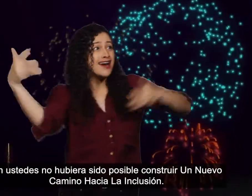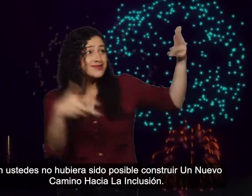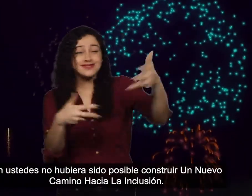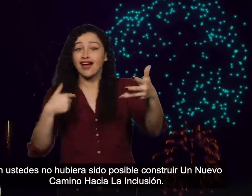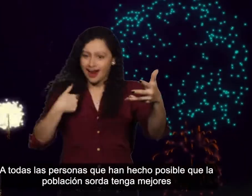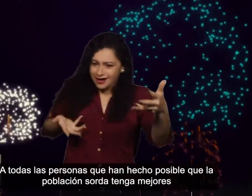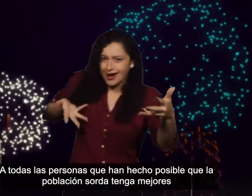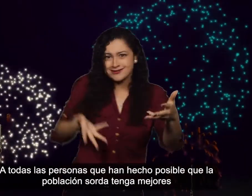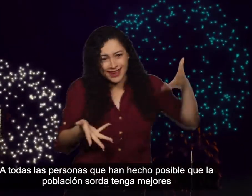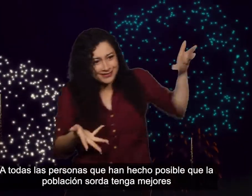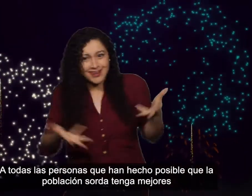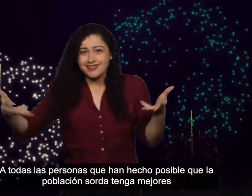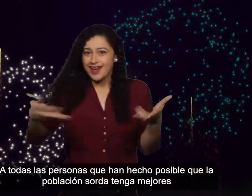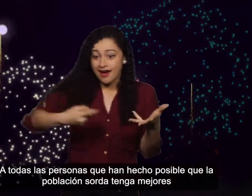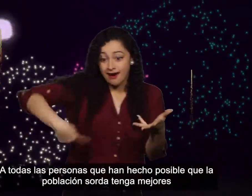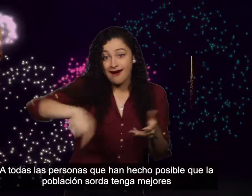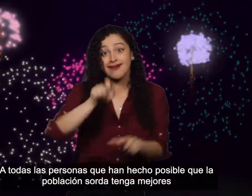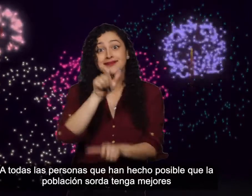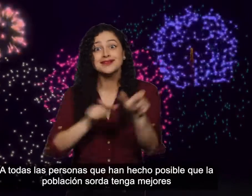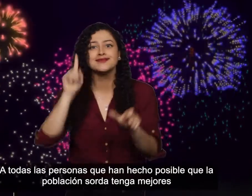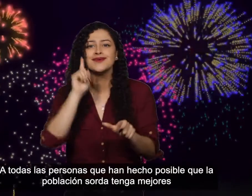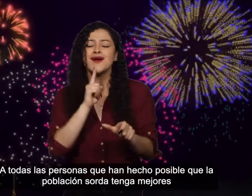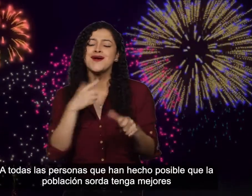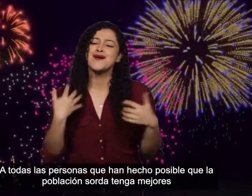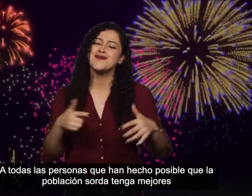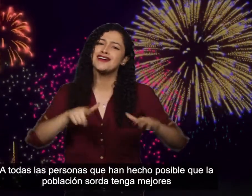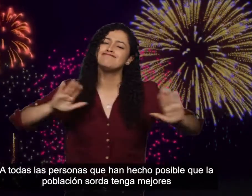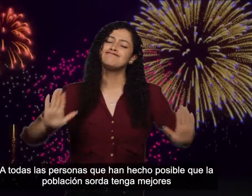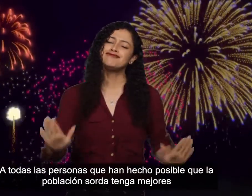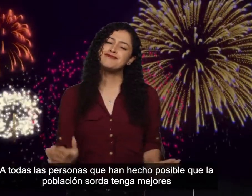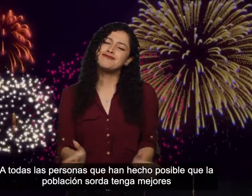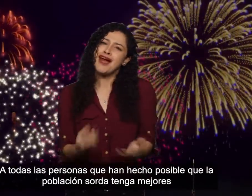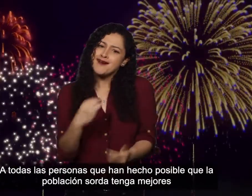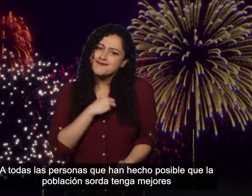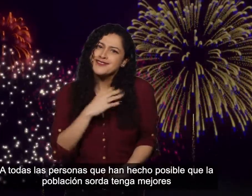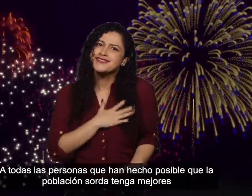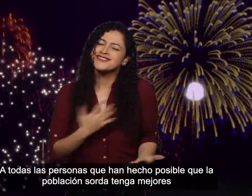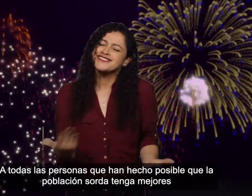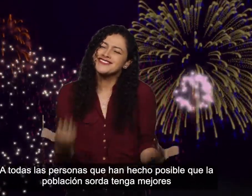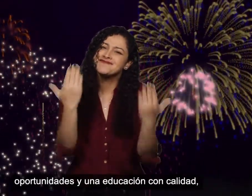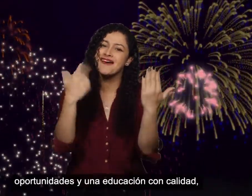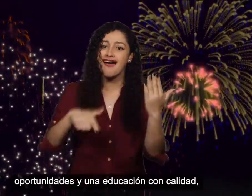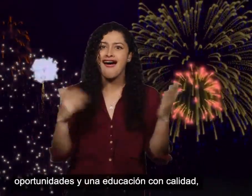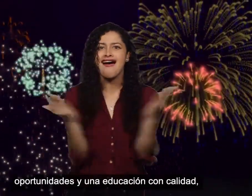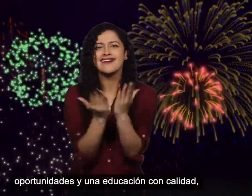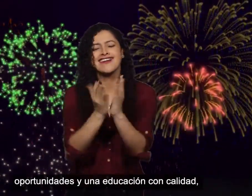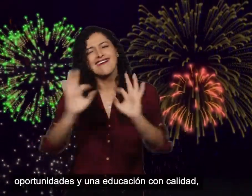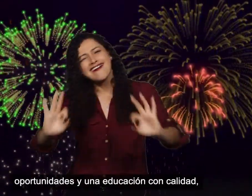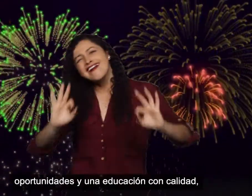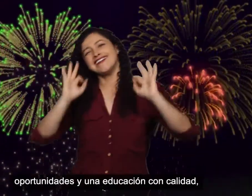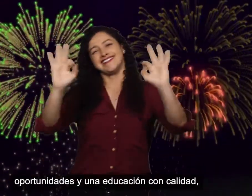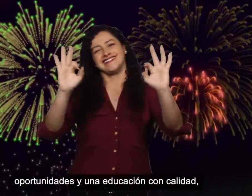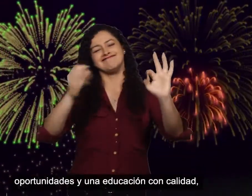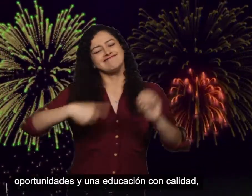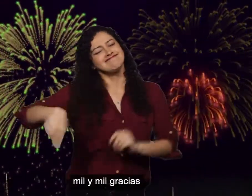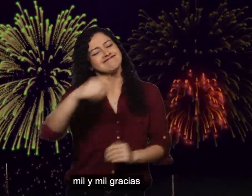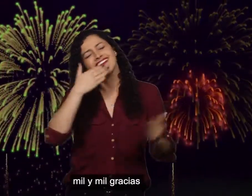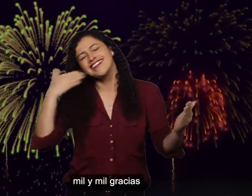A todas las personas que han hecho posible que la población sorda tenga mejores oportunidades y una educación con calidad, mil y mil